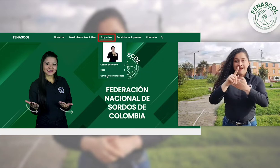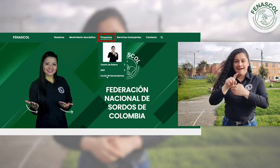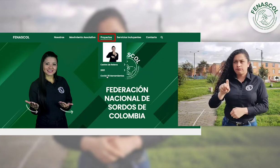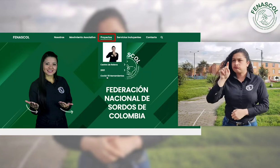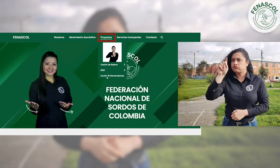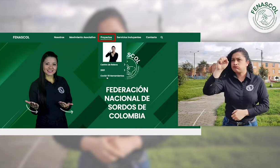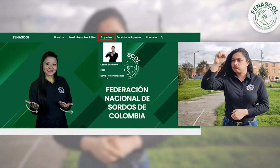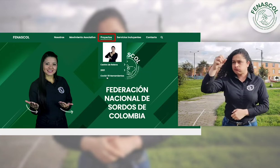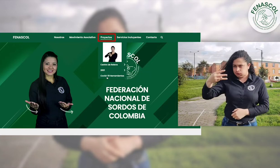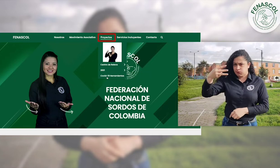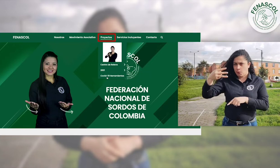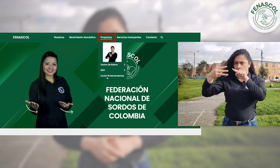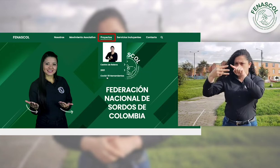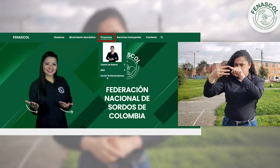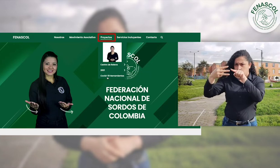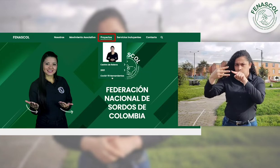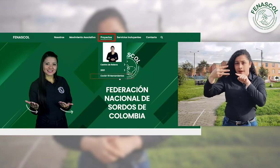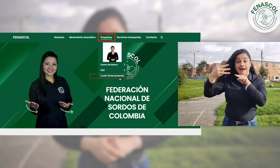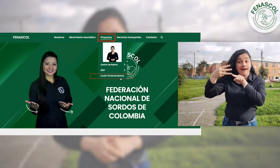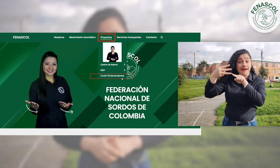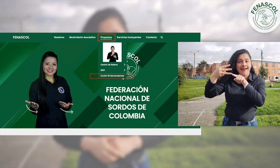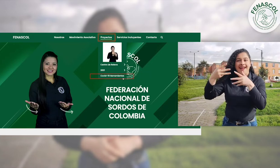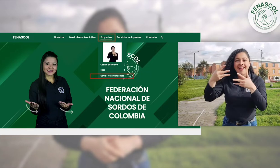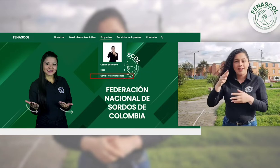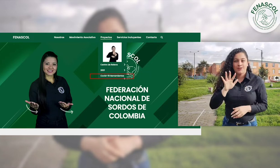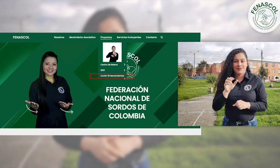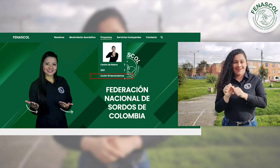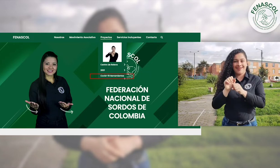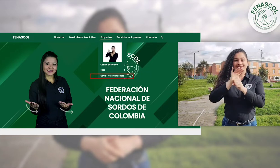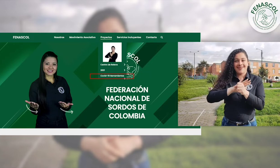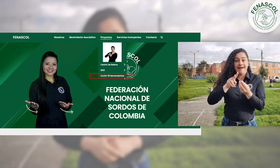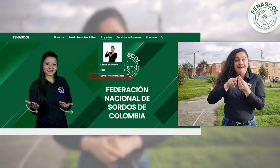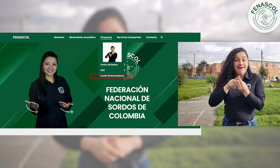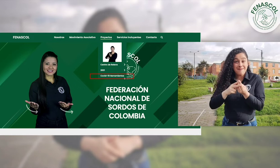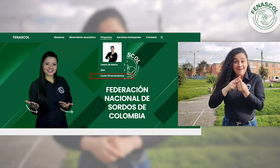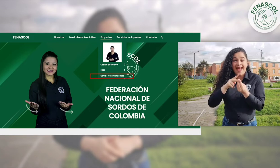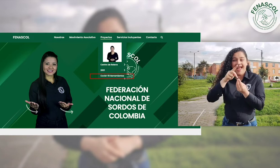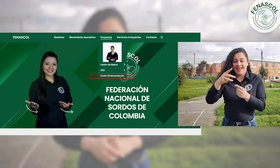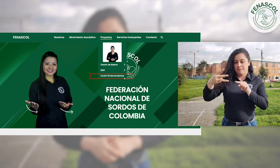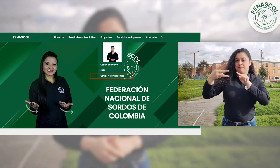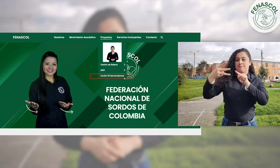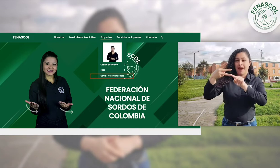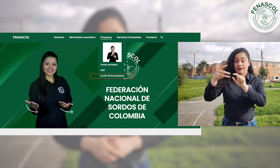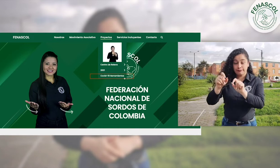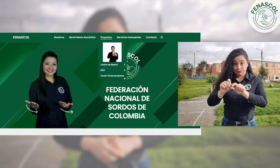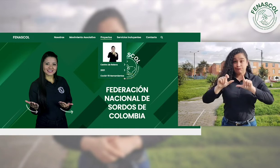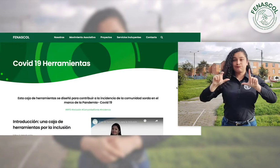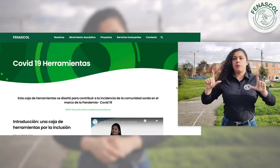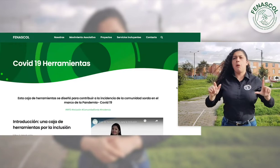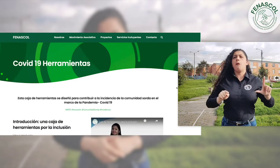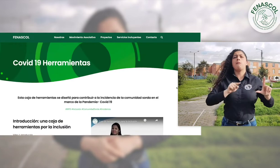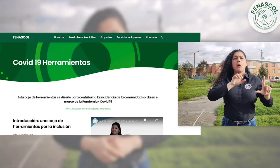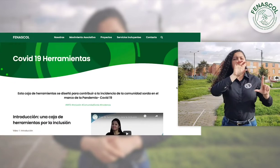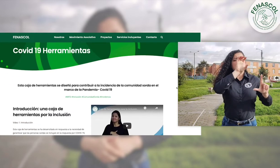Luego, selecciona la opción 3 que lleva el nombre de COVID-19 herramientas.